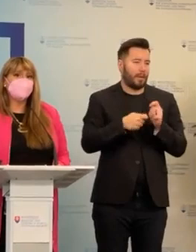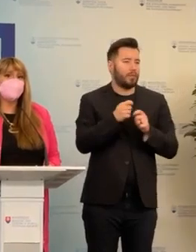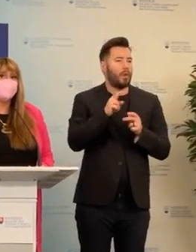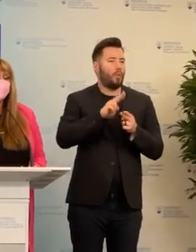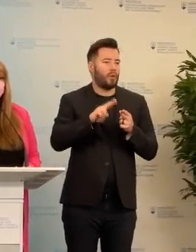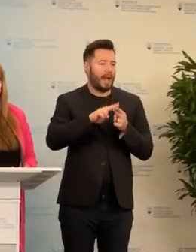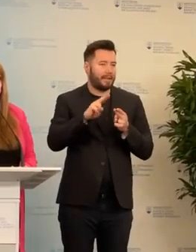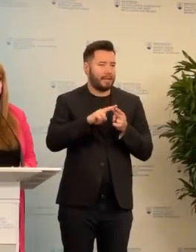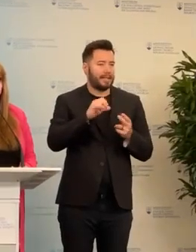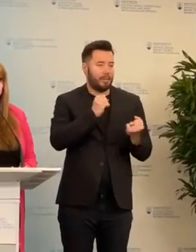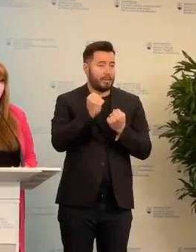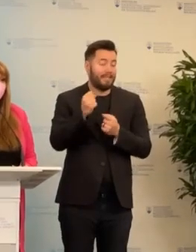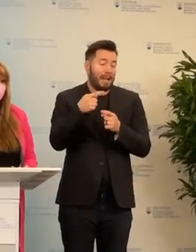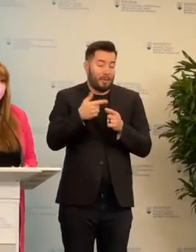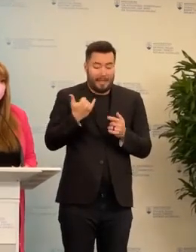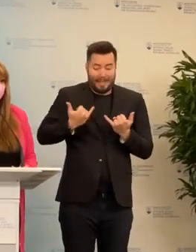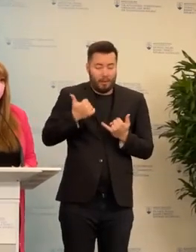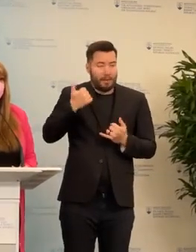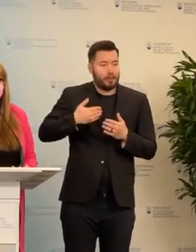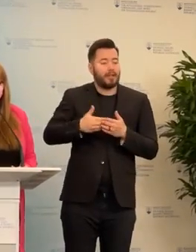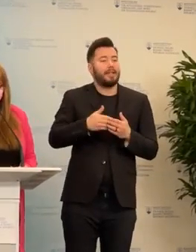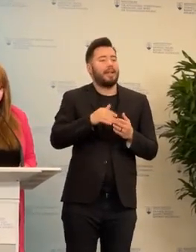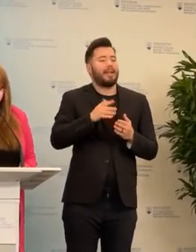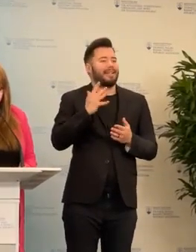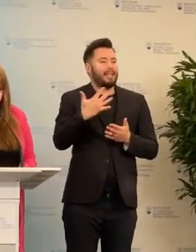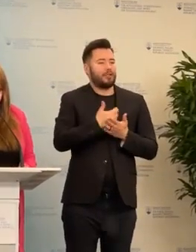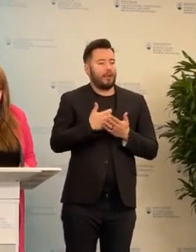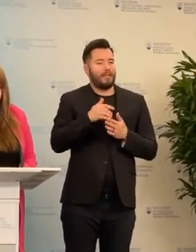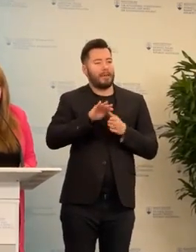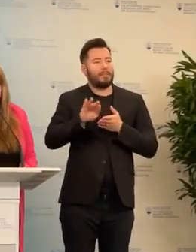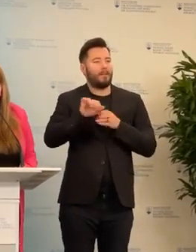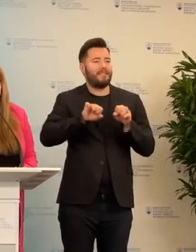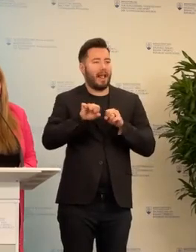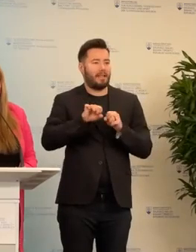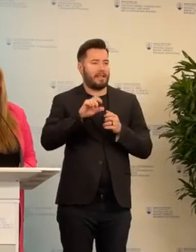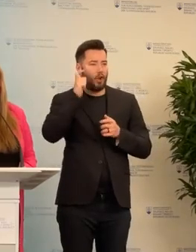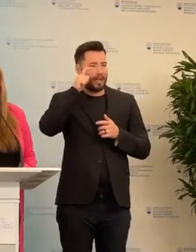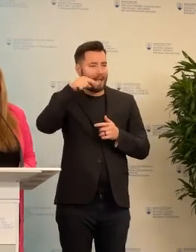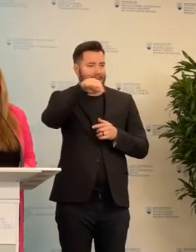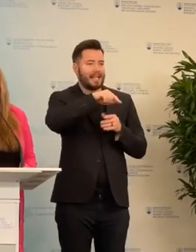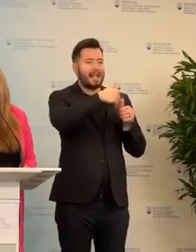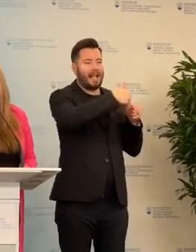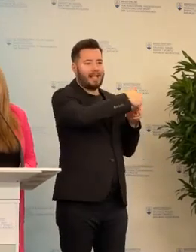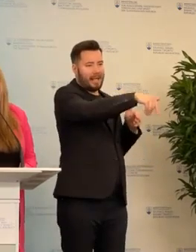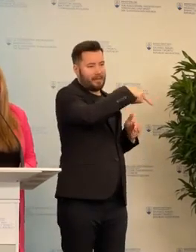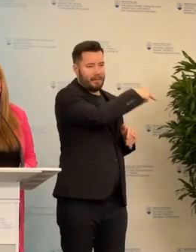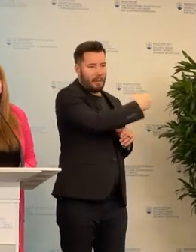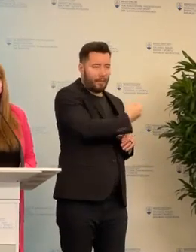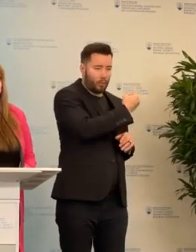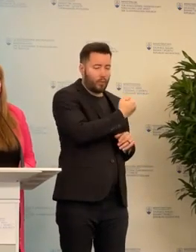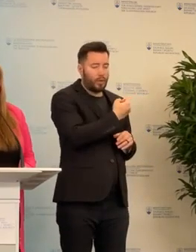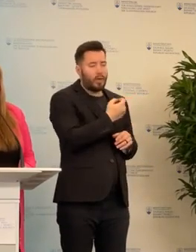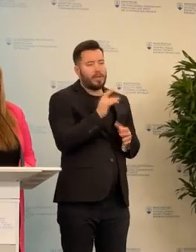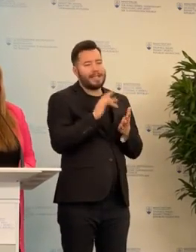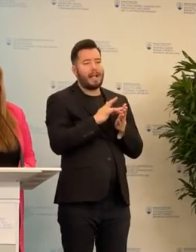tohto týždňa teda aj neziskovým sektorom alebo mimovladným sektorom, ktorý pôsobí na hraniciach, aby jednotlivá činnosť bola koordinovaná,